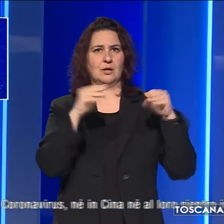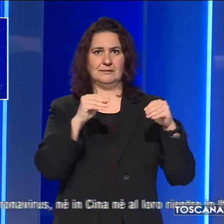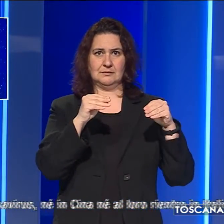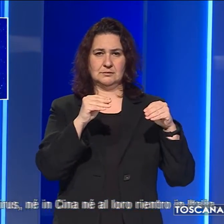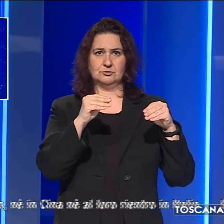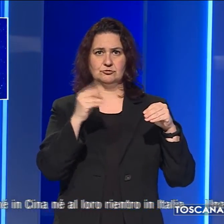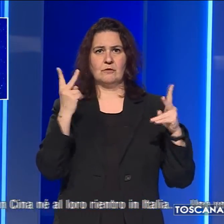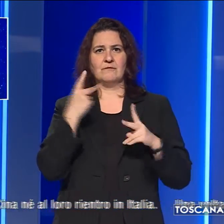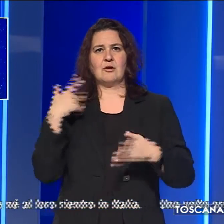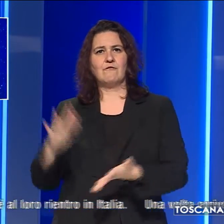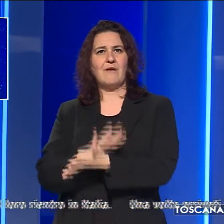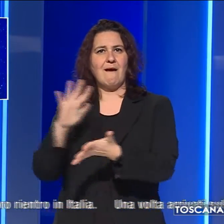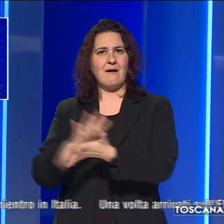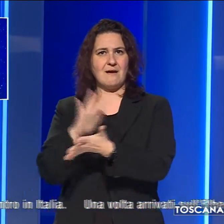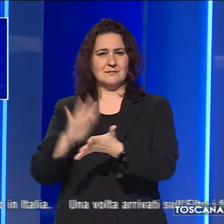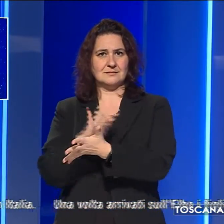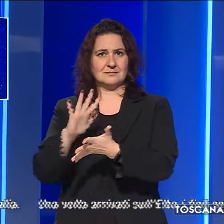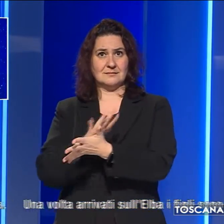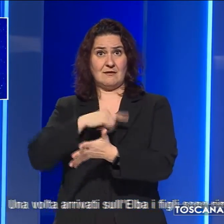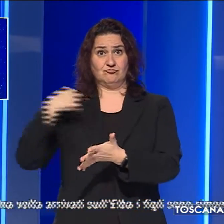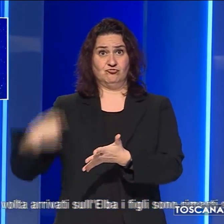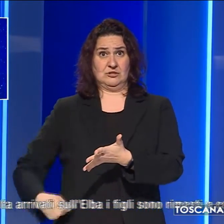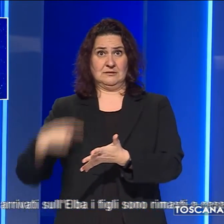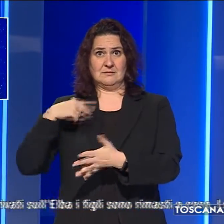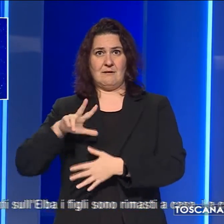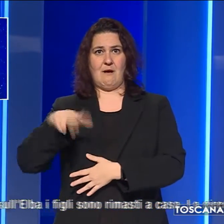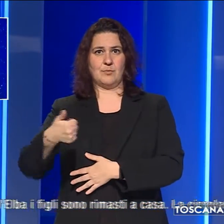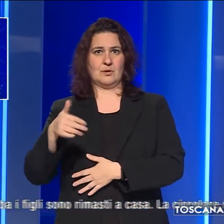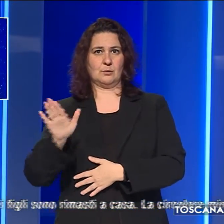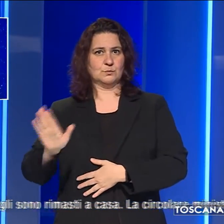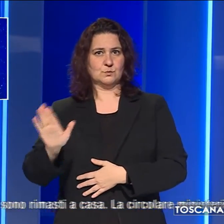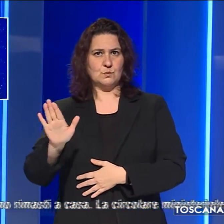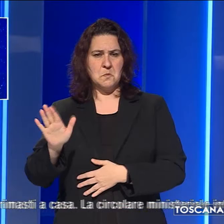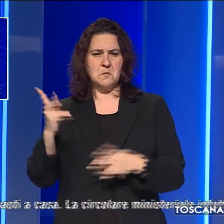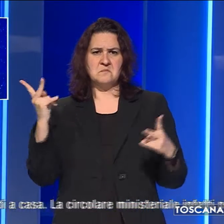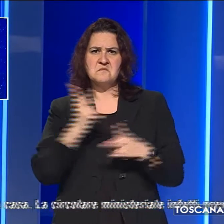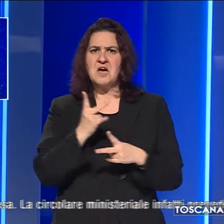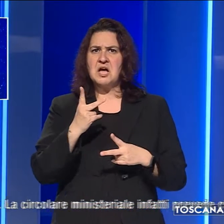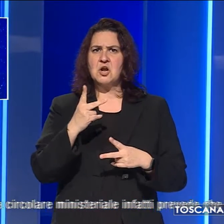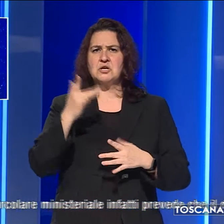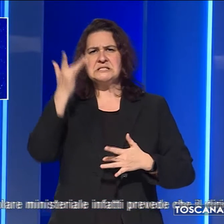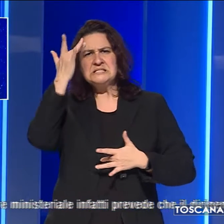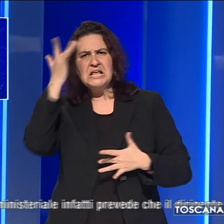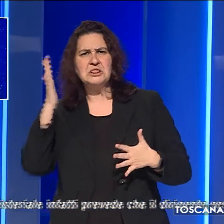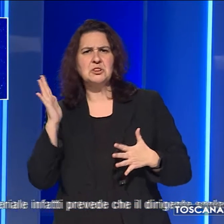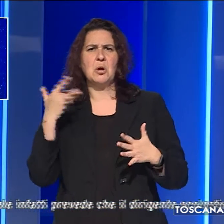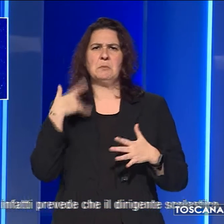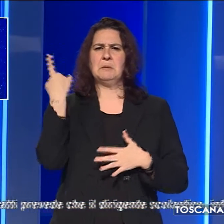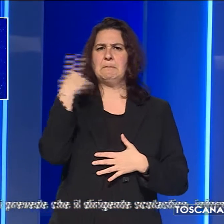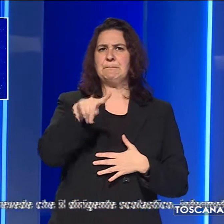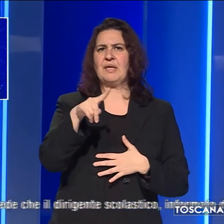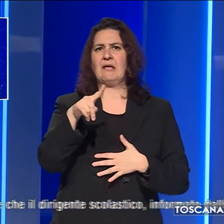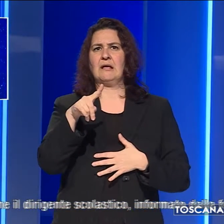festeggiato in patria il capodanno cinese e non hanno mostrato alcun sintomo che potesse far